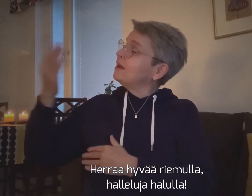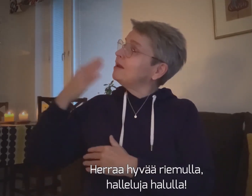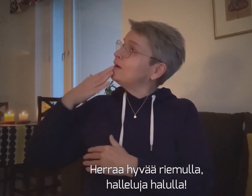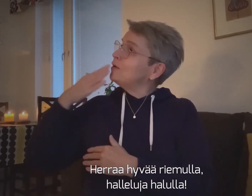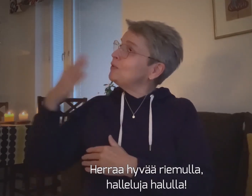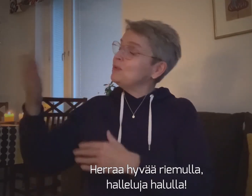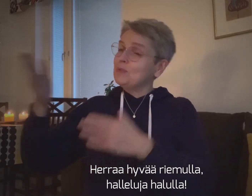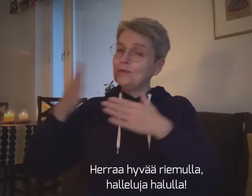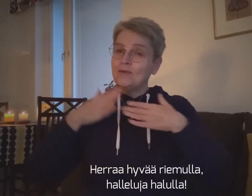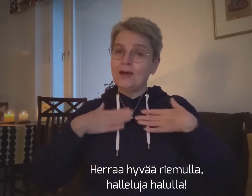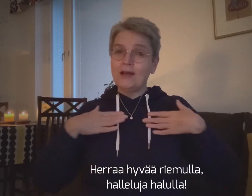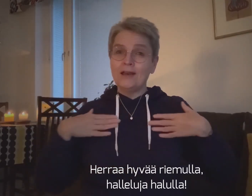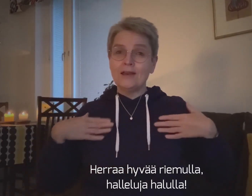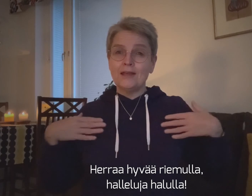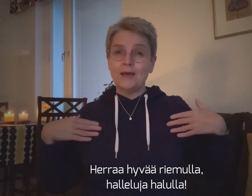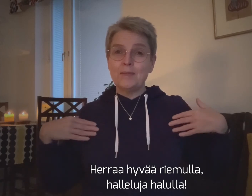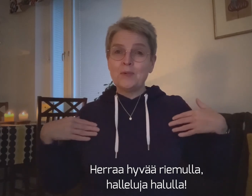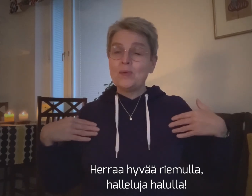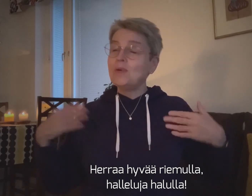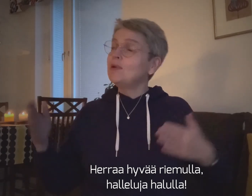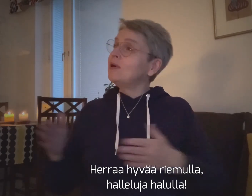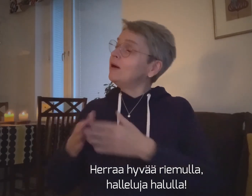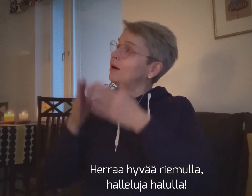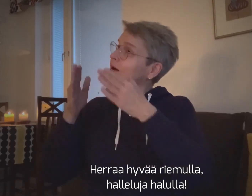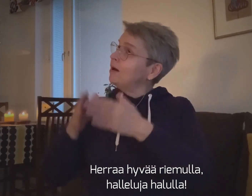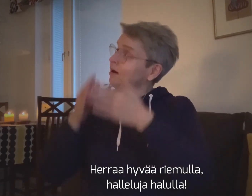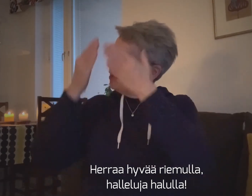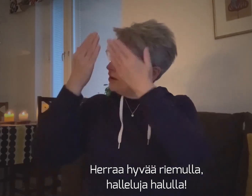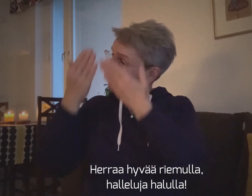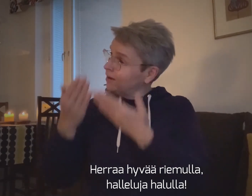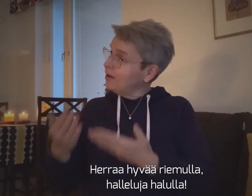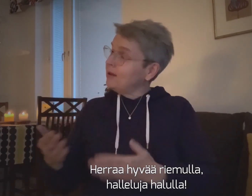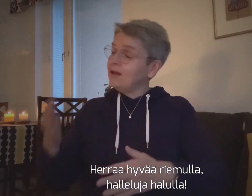Herraa hyvää riemulla, halleluja halulla.